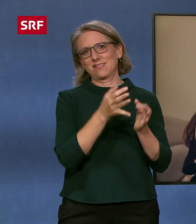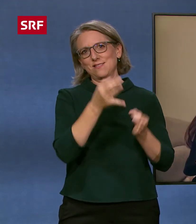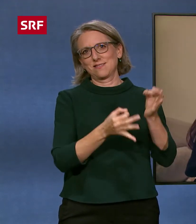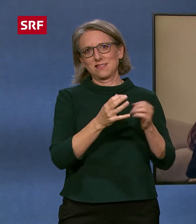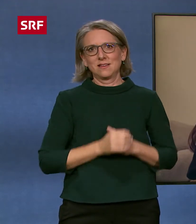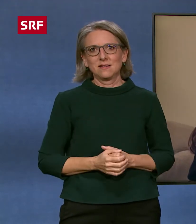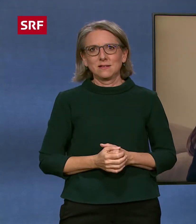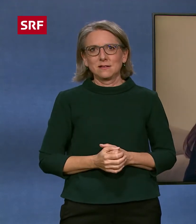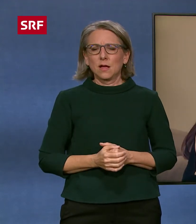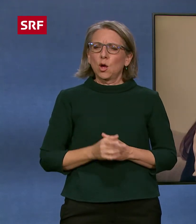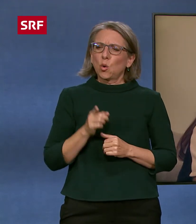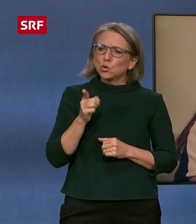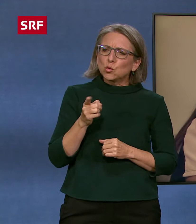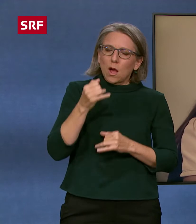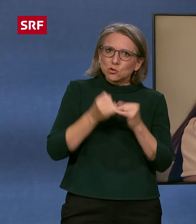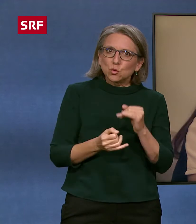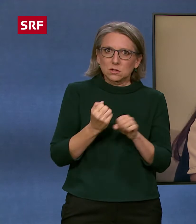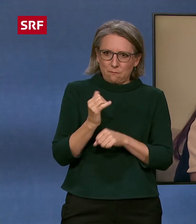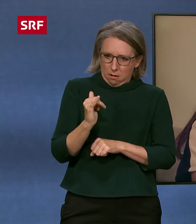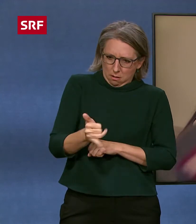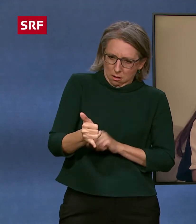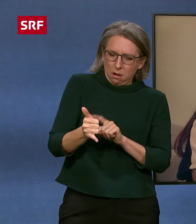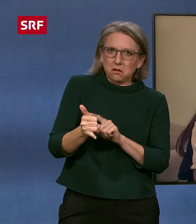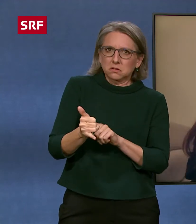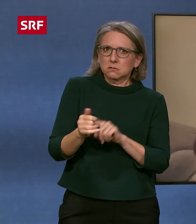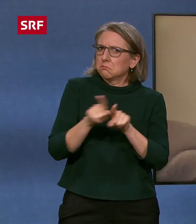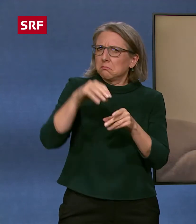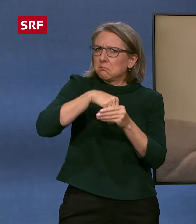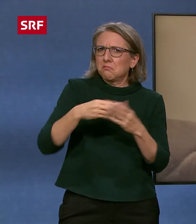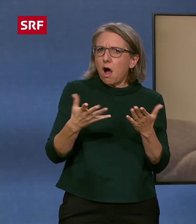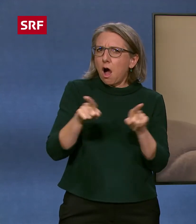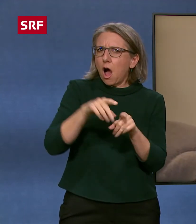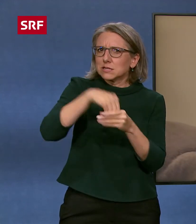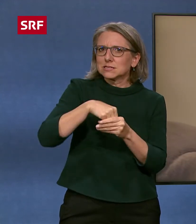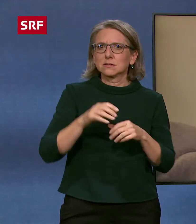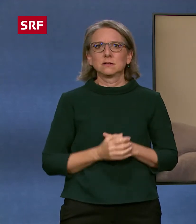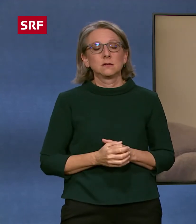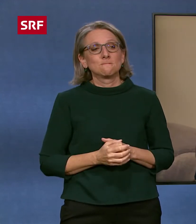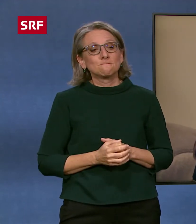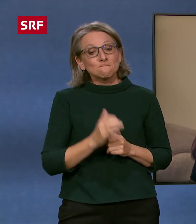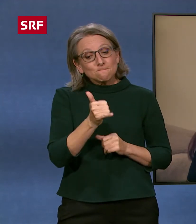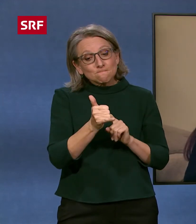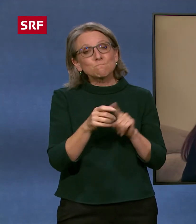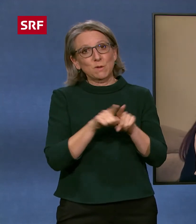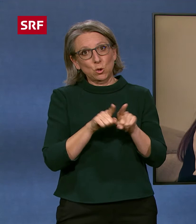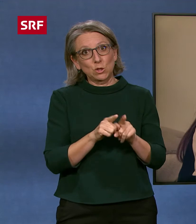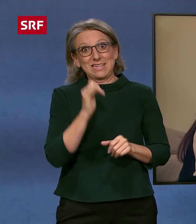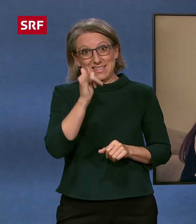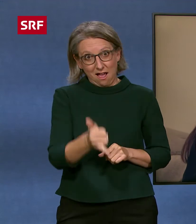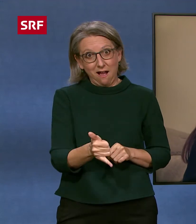Spiel hast du dieses Zeichen hier gemacht. Was bedeutet das? Das bedeutet Ja auf Gebärdensprache.